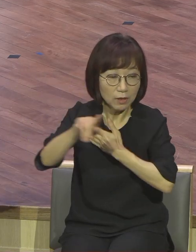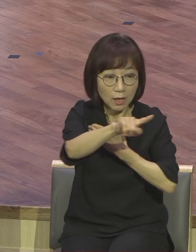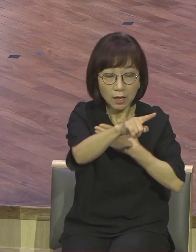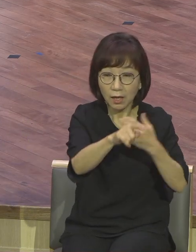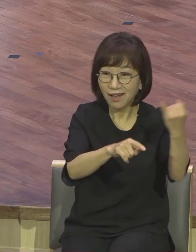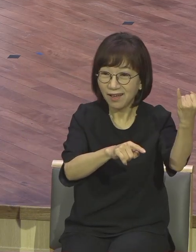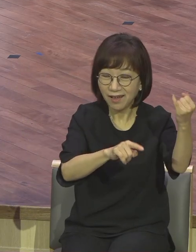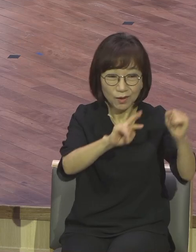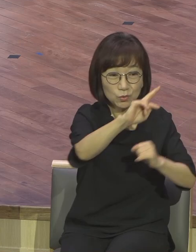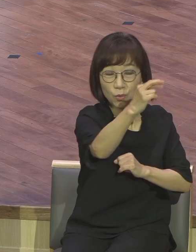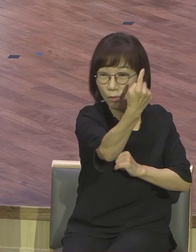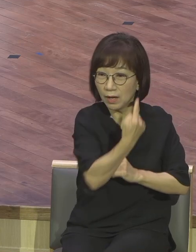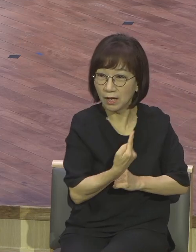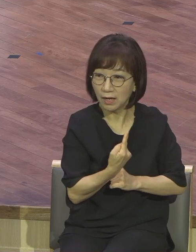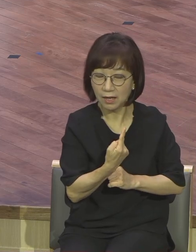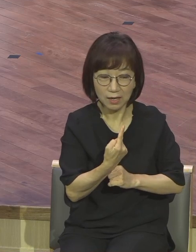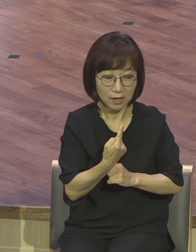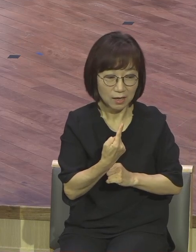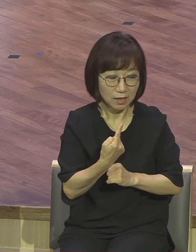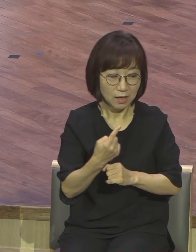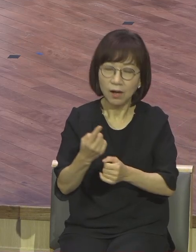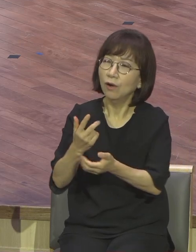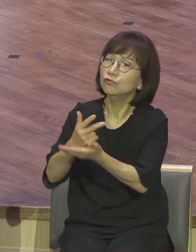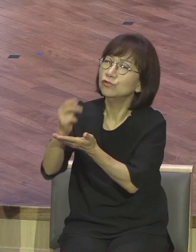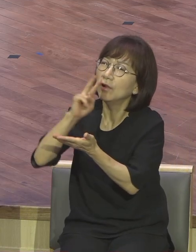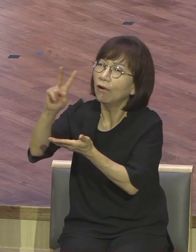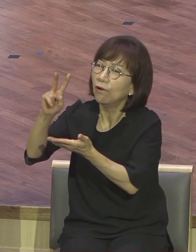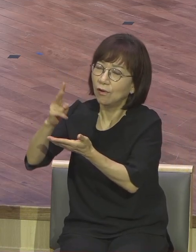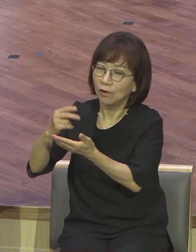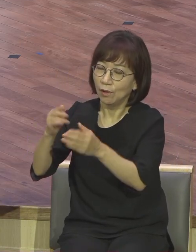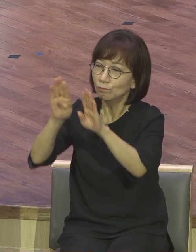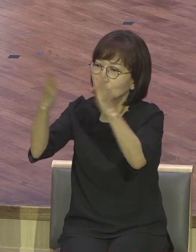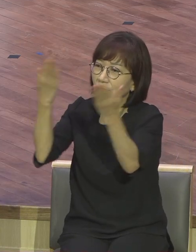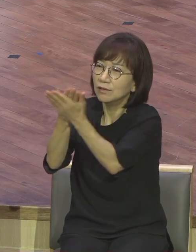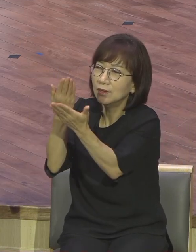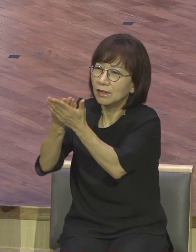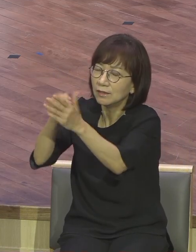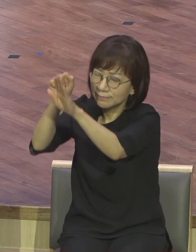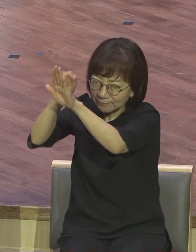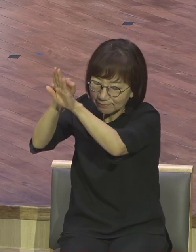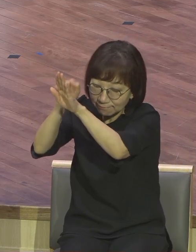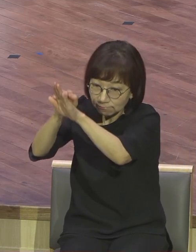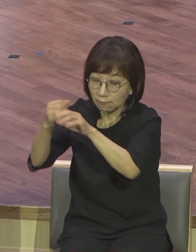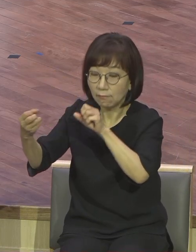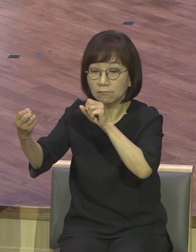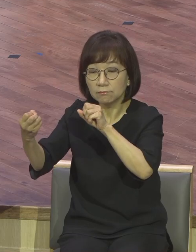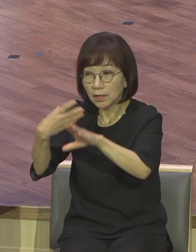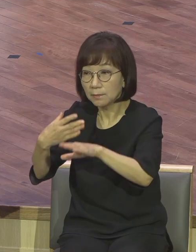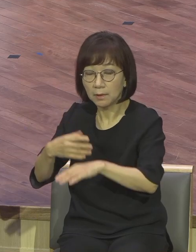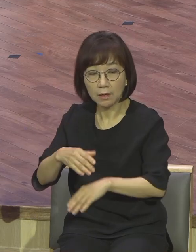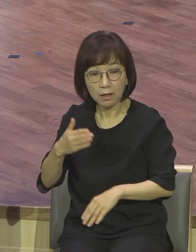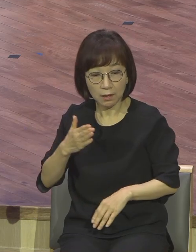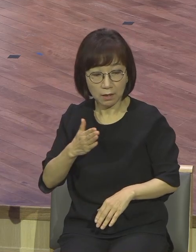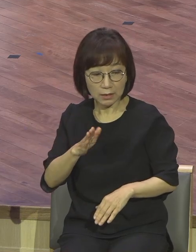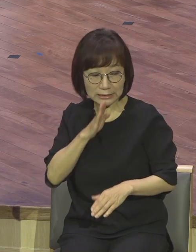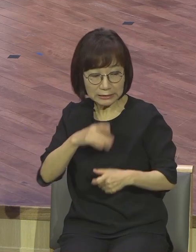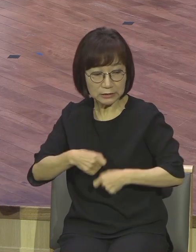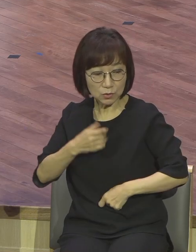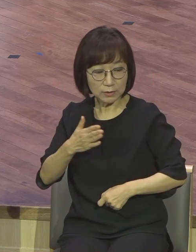처녀들이 왔어 이르되 주여 주여 우리에게 열어주소서 대답하여 이르되 진실로 내게 노니 내가 너희를